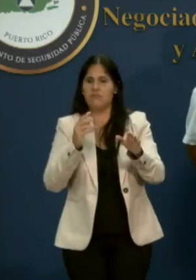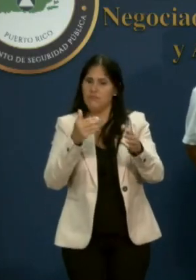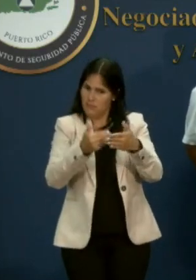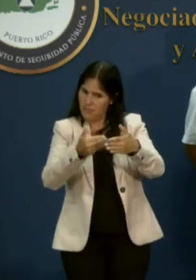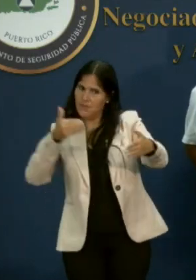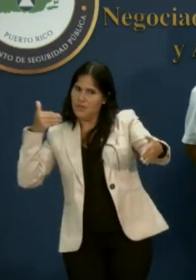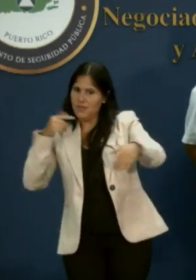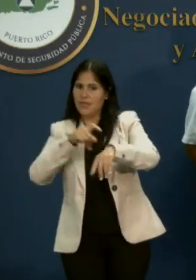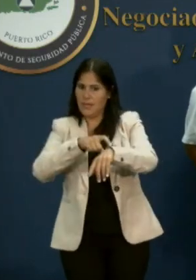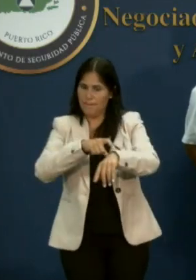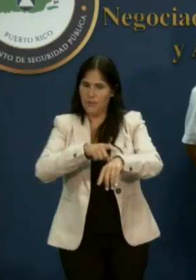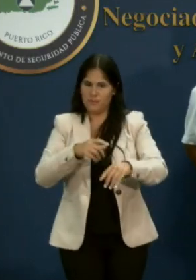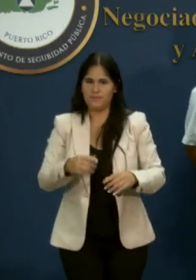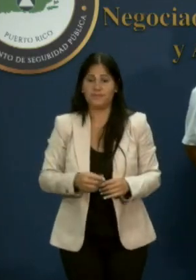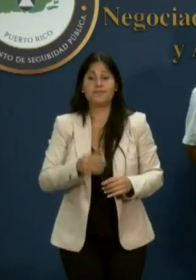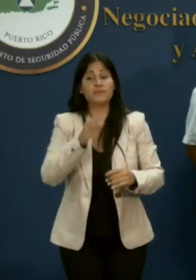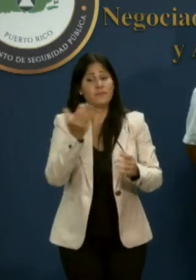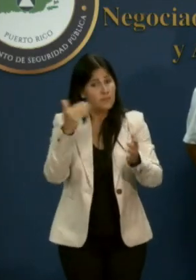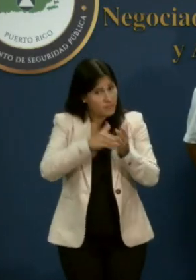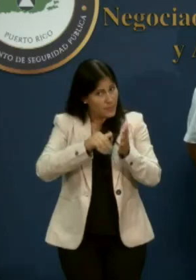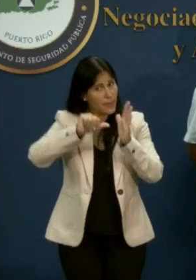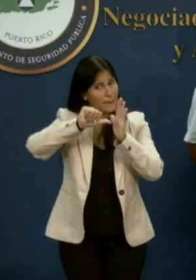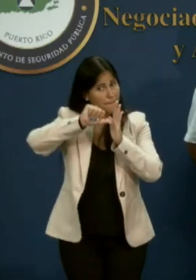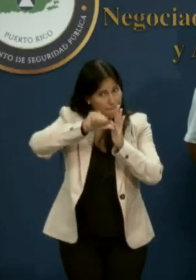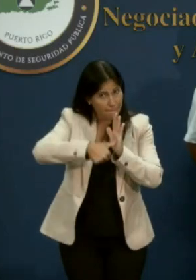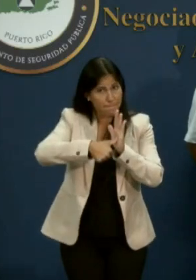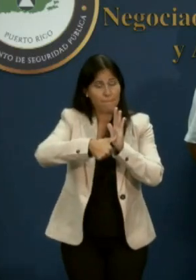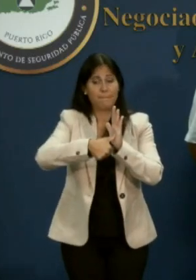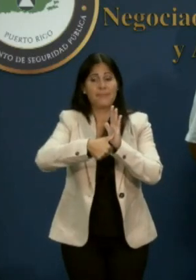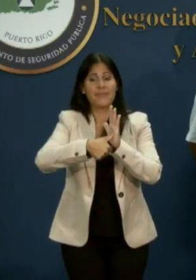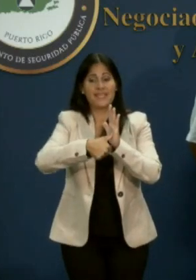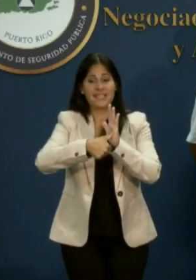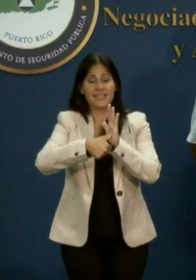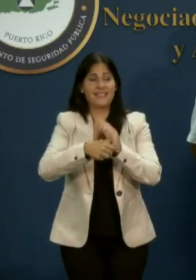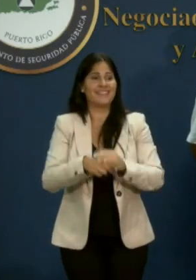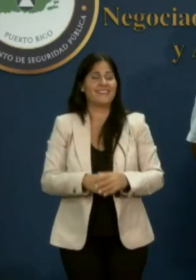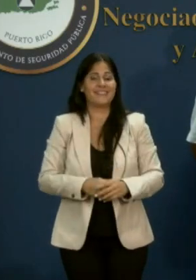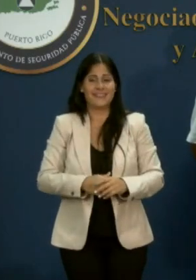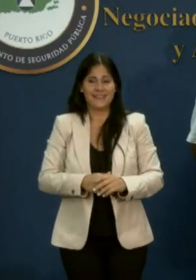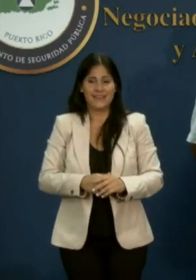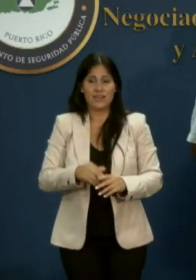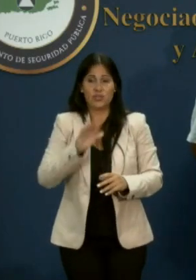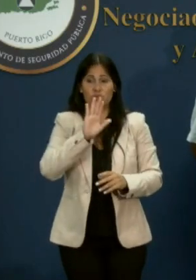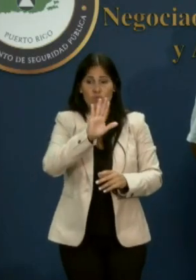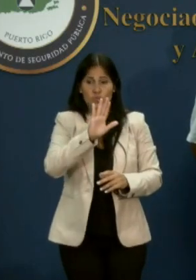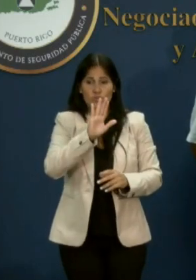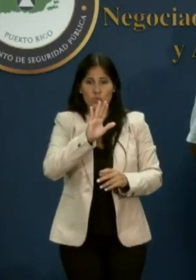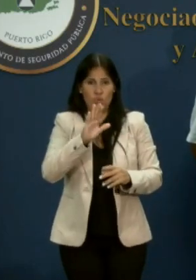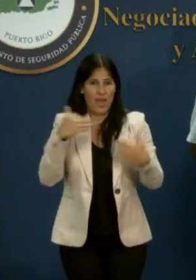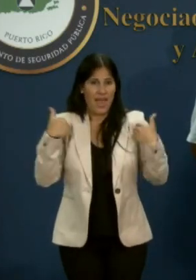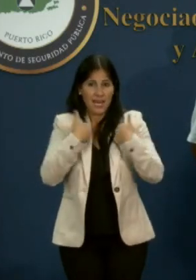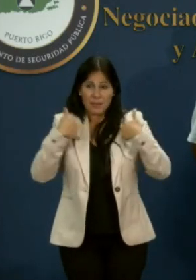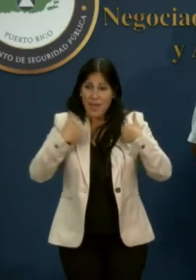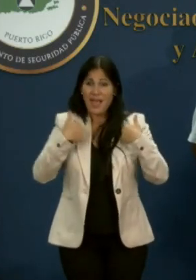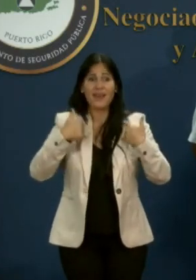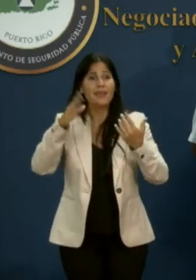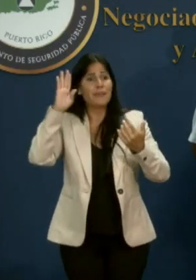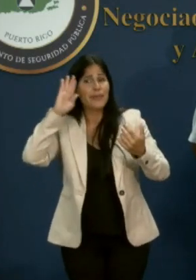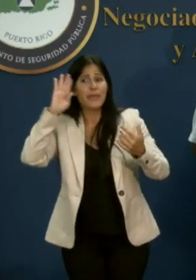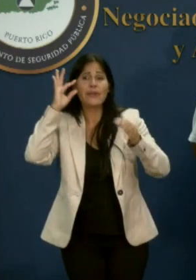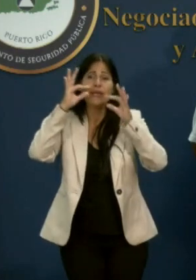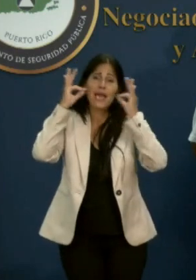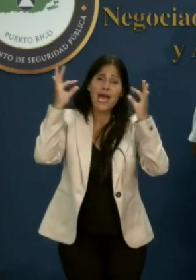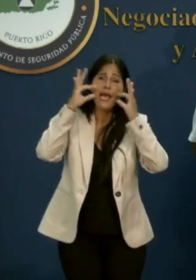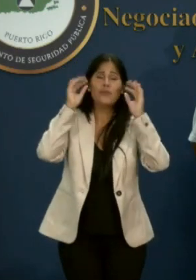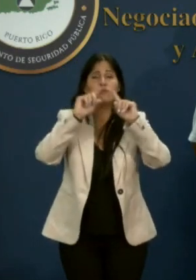bien y volvemos y recalcamos en relación a lo que es su mascota y la seguridad en el caso de que pudieran